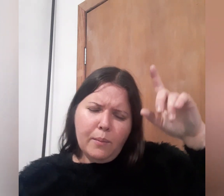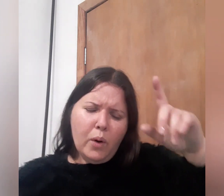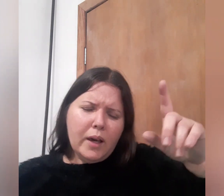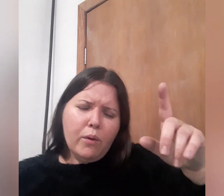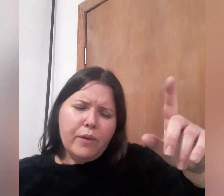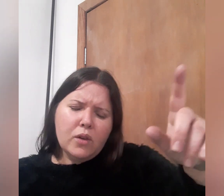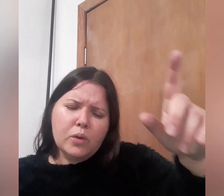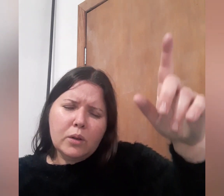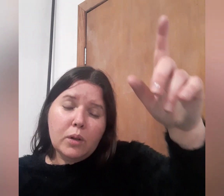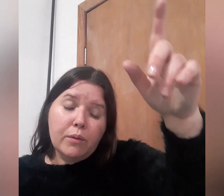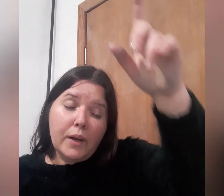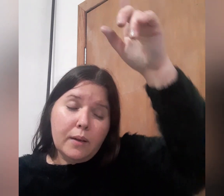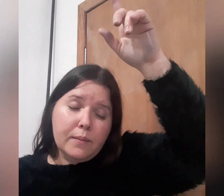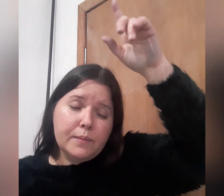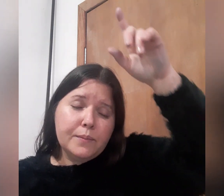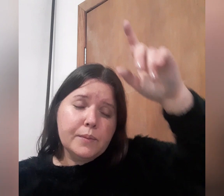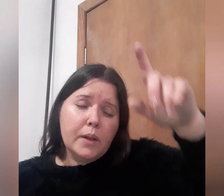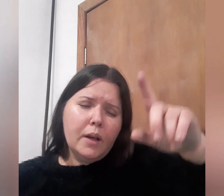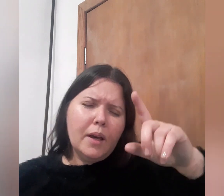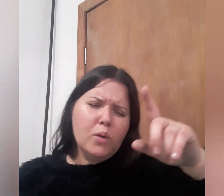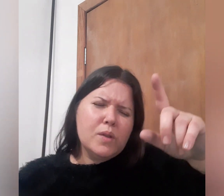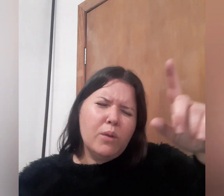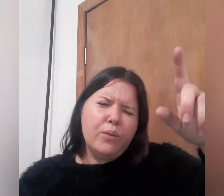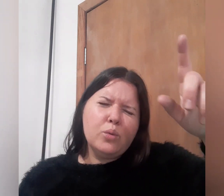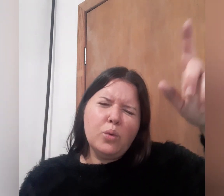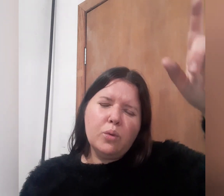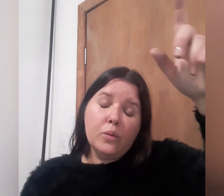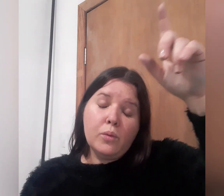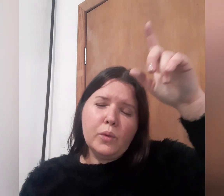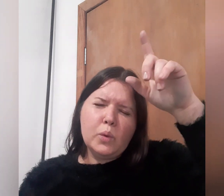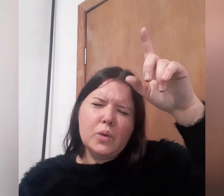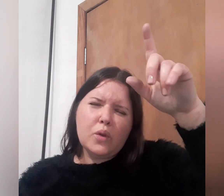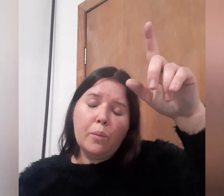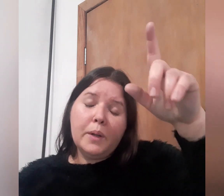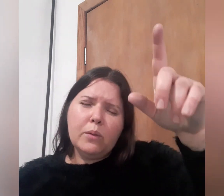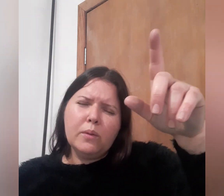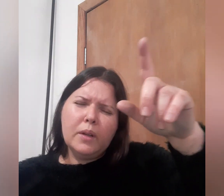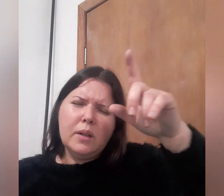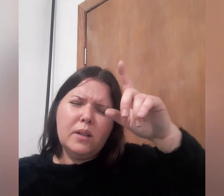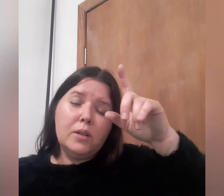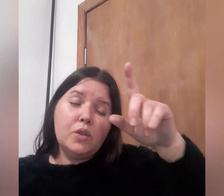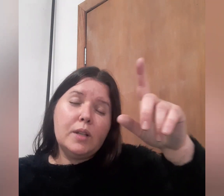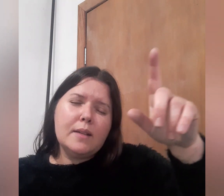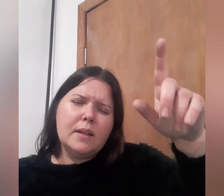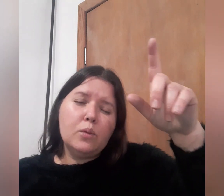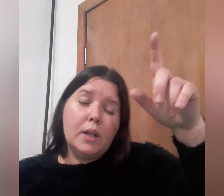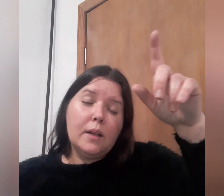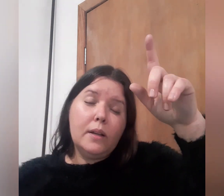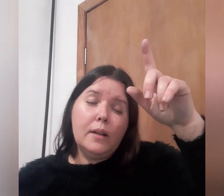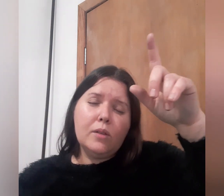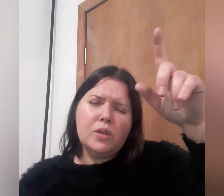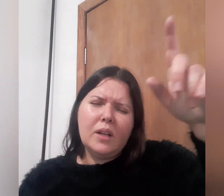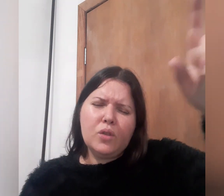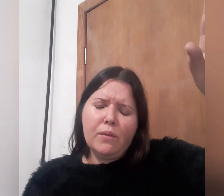porque eu vejo o que Tu não vê. Eu sei o futuro, o futuro sombrio de tristeza que Tu irias ter, jovem.